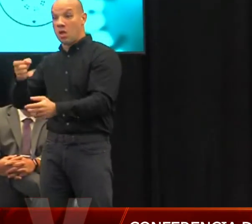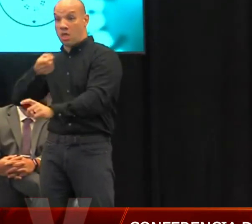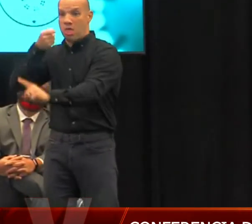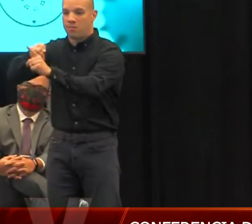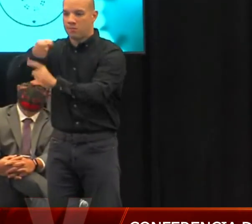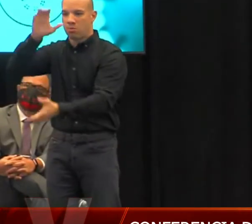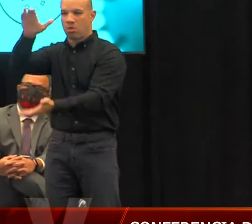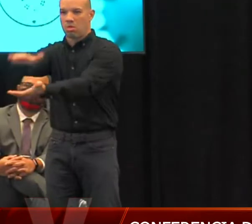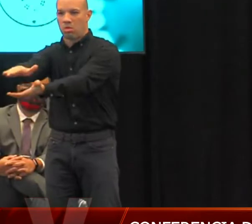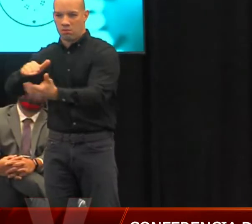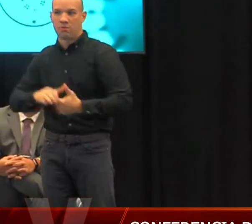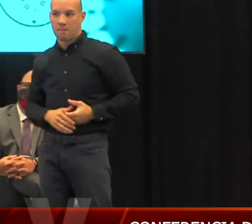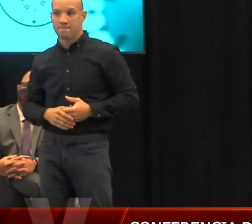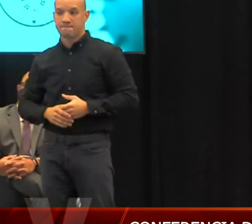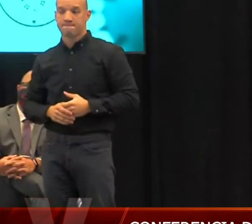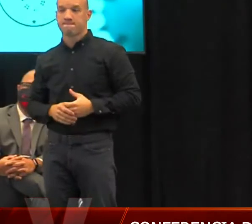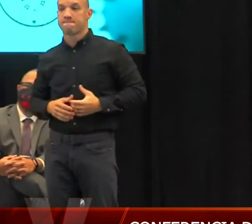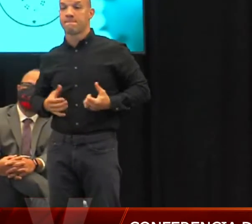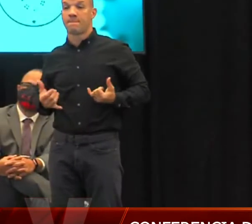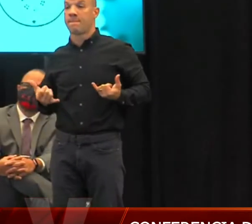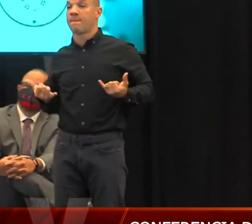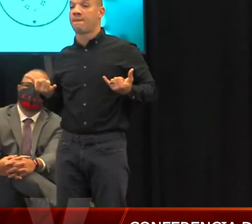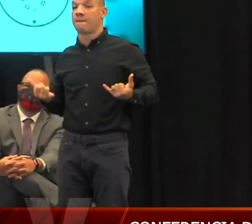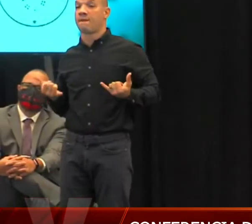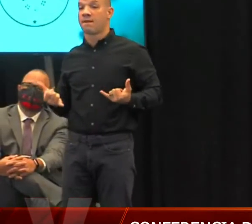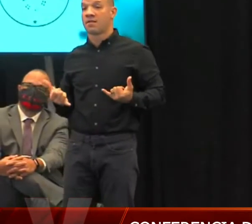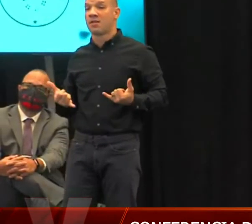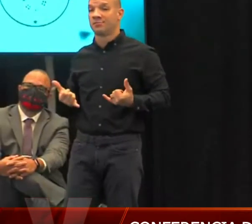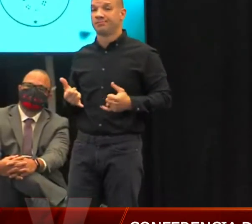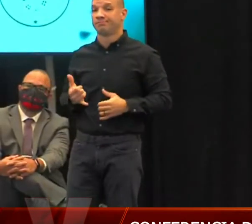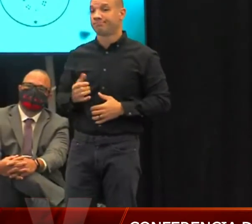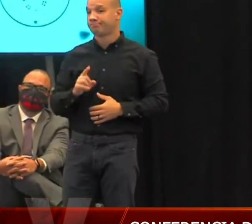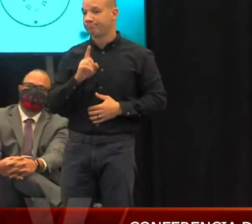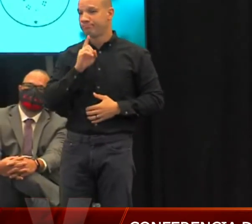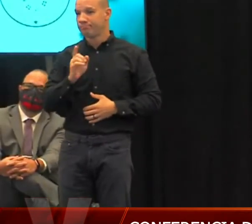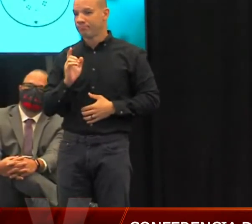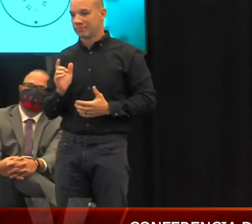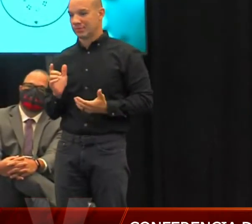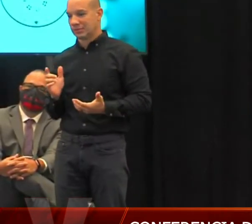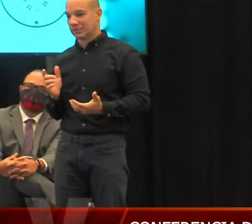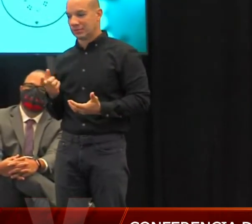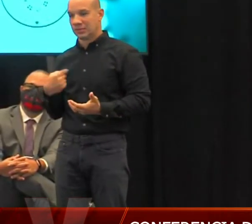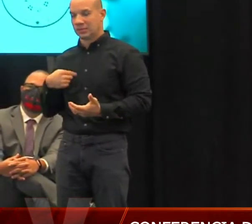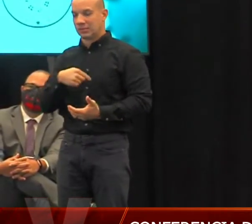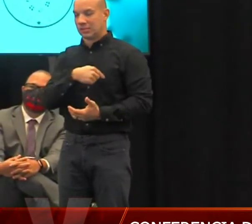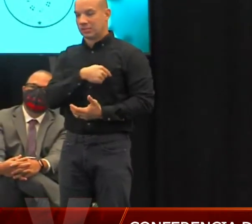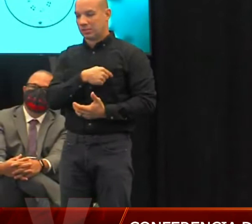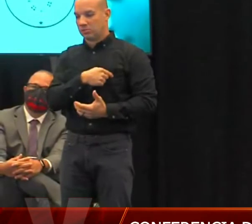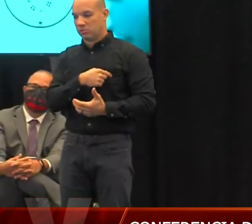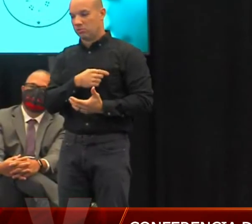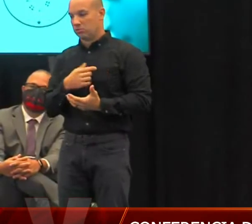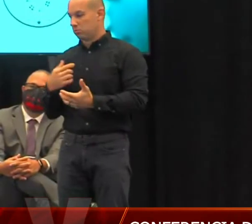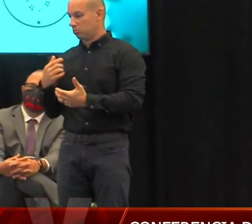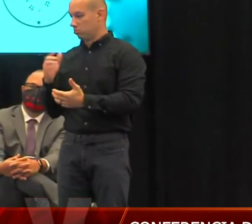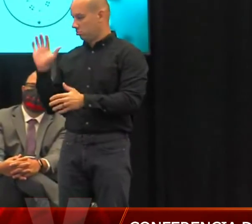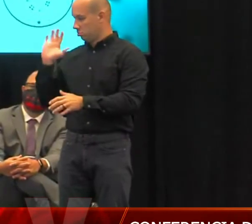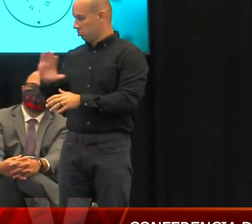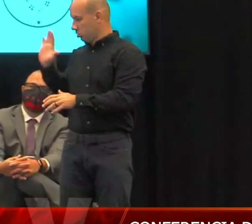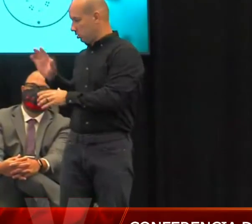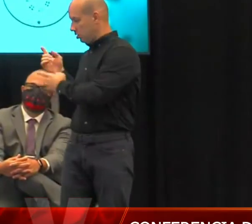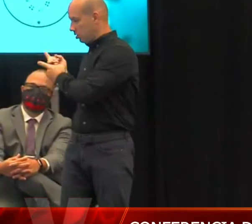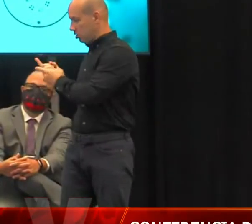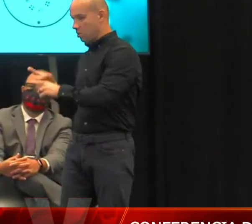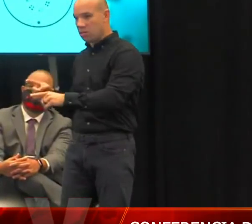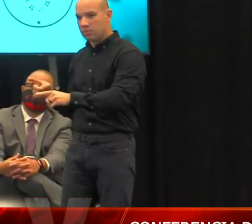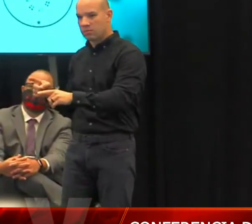Rico. Hoy estamos en una situación que realmente hemos trascendido de todo el pasado porque ya estamos